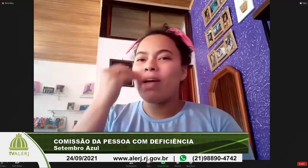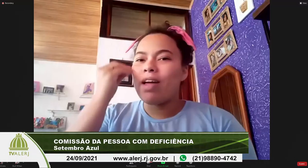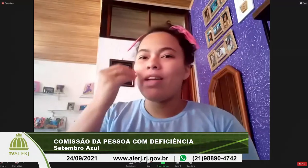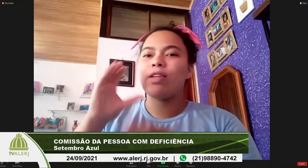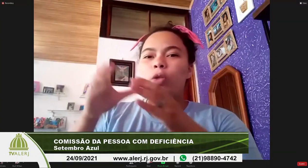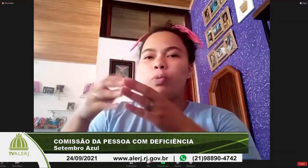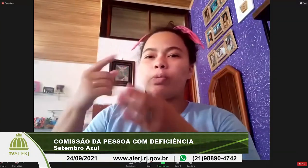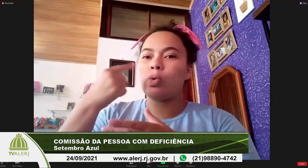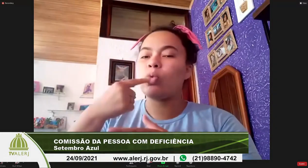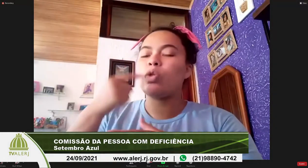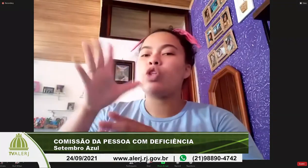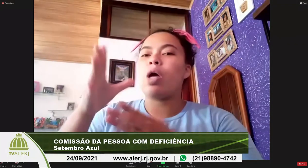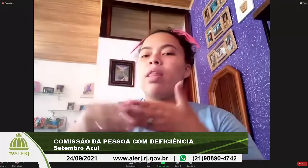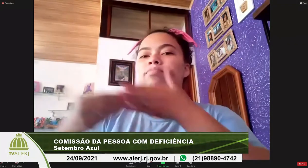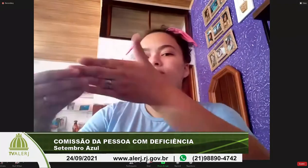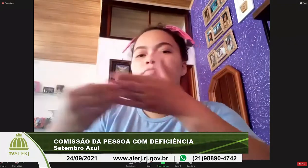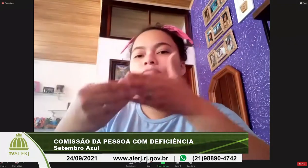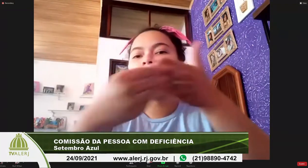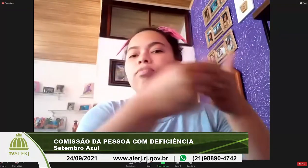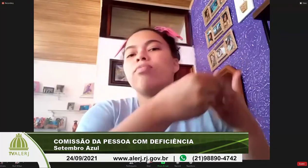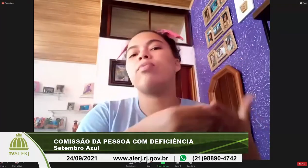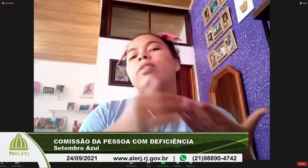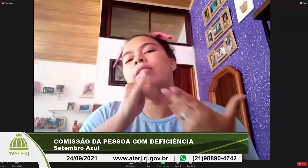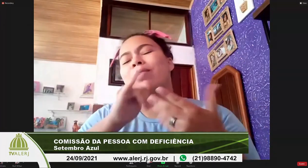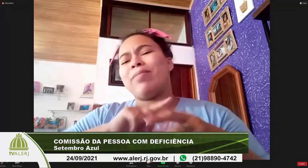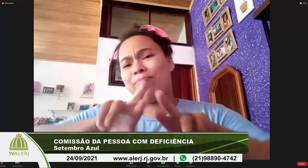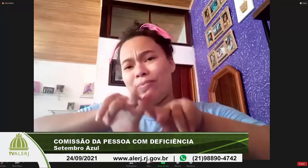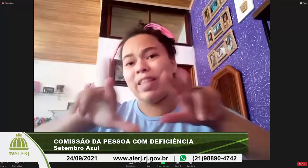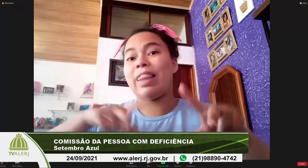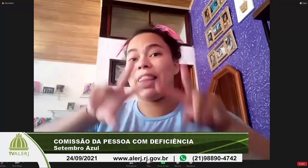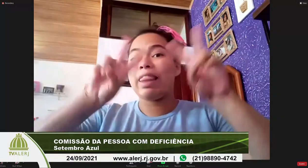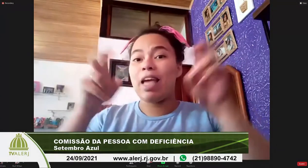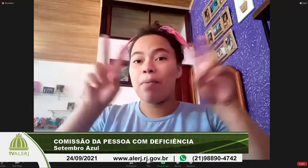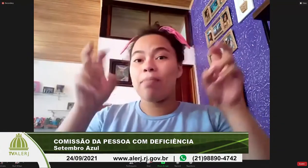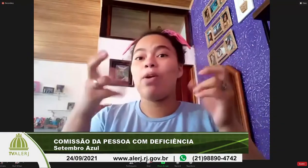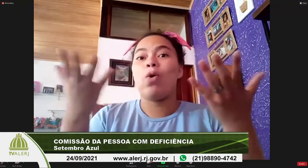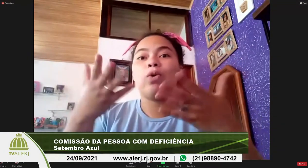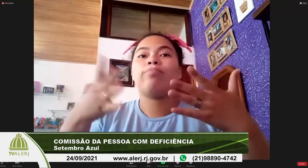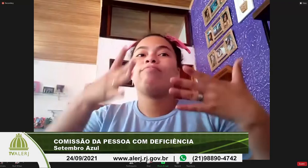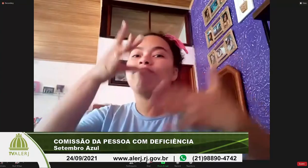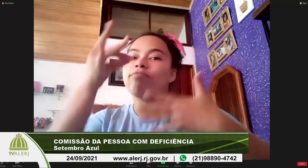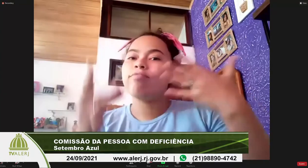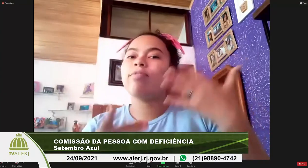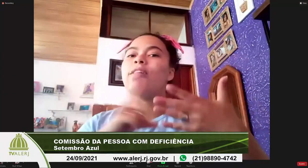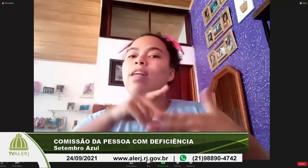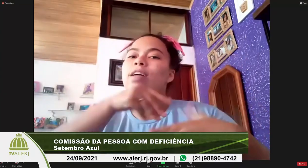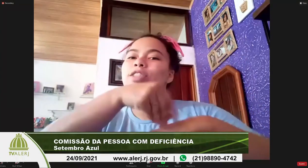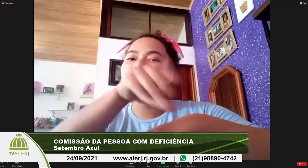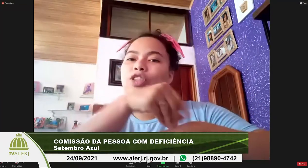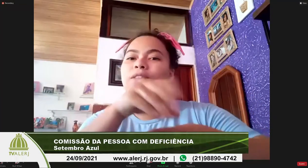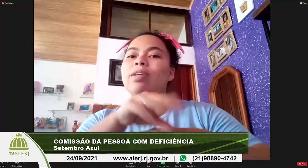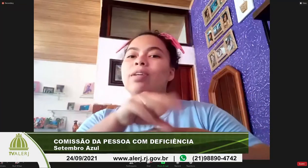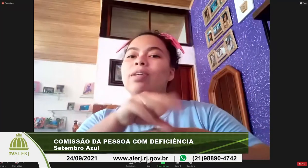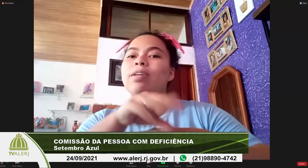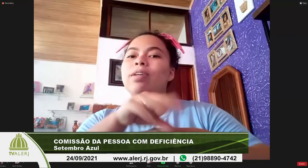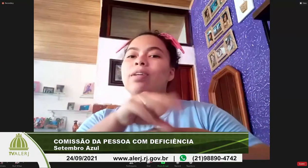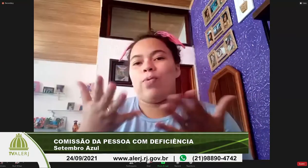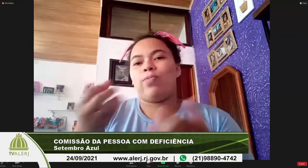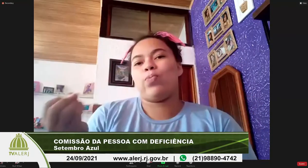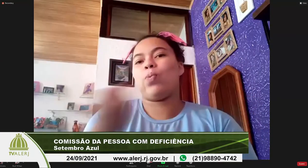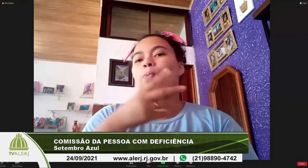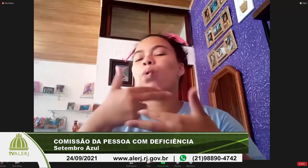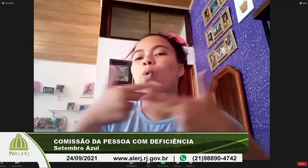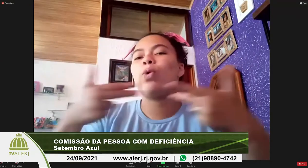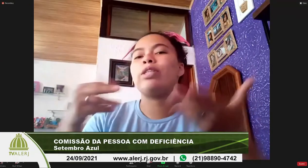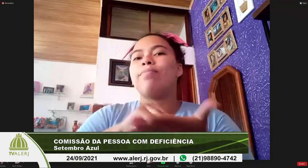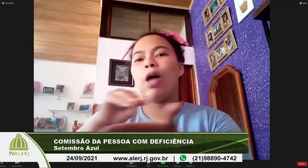Mas, com a nossa experiência da comunidade surda de estar indo em casas legislativas, hoje nós vemos, nós estamos